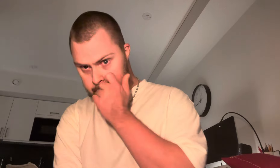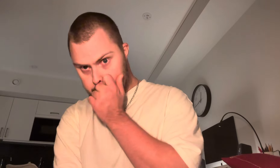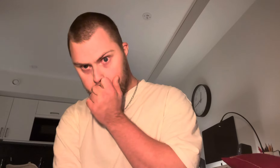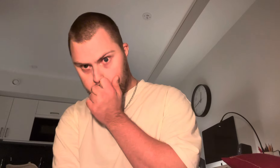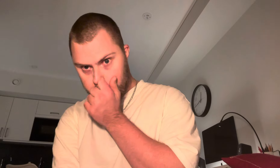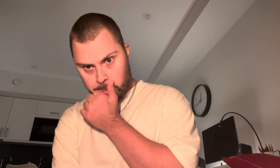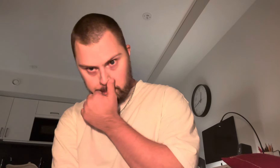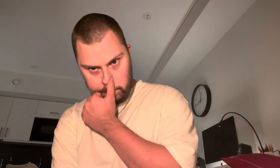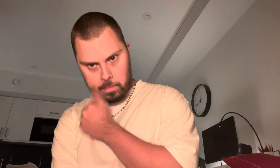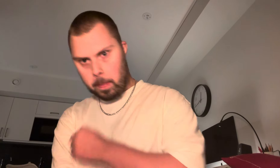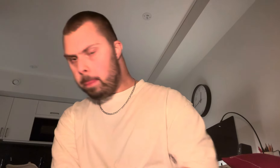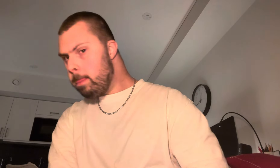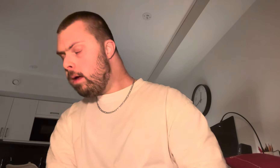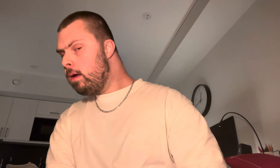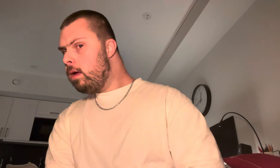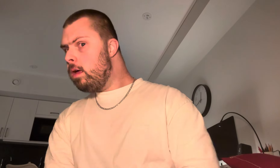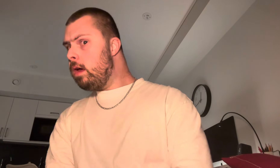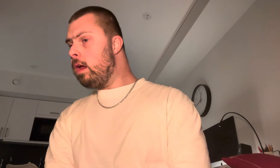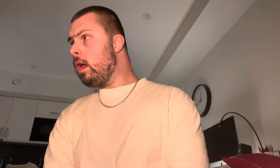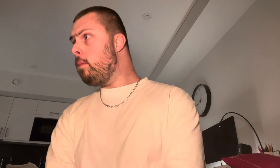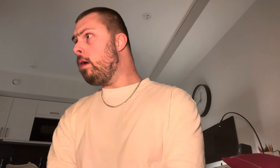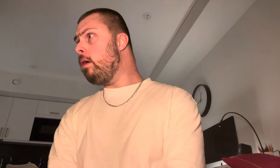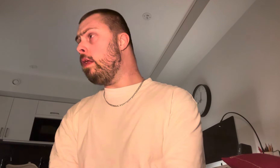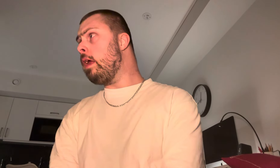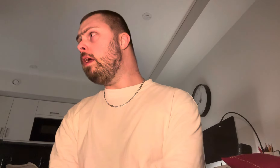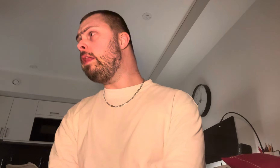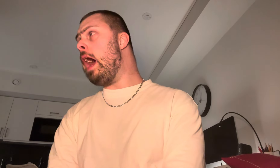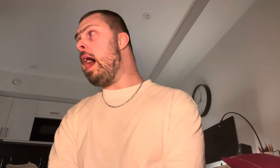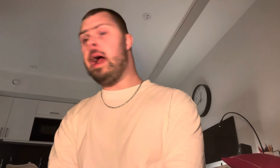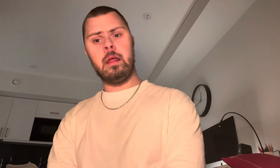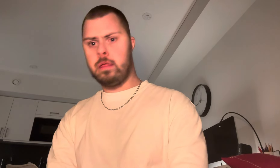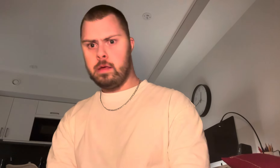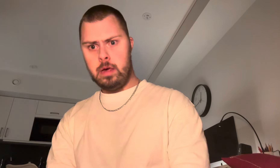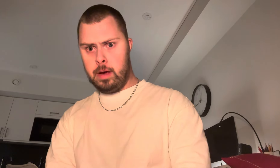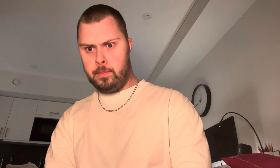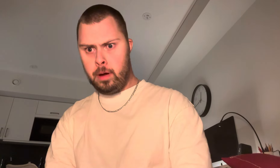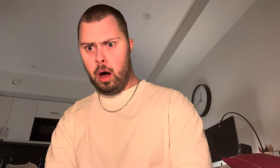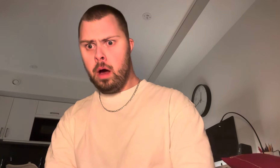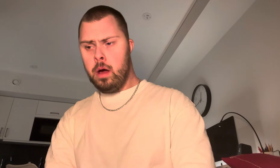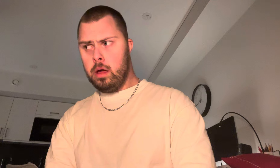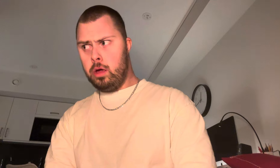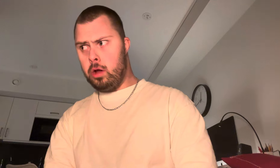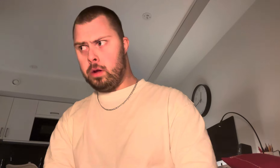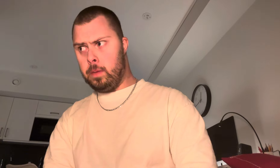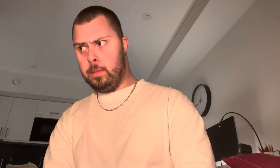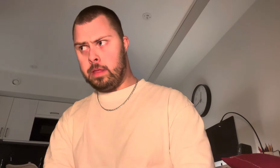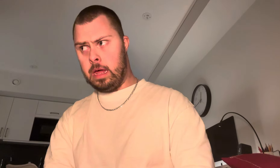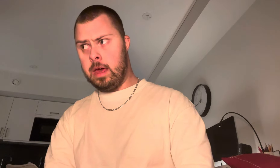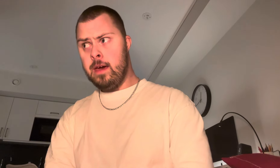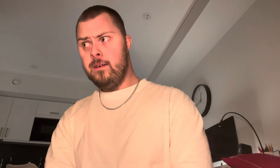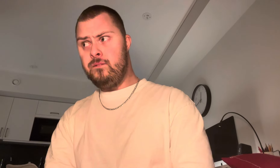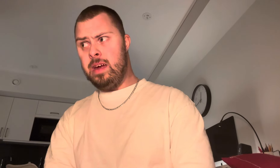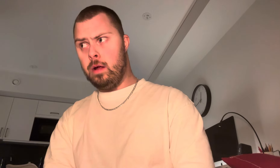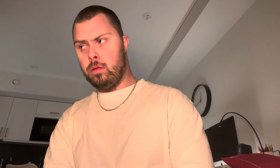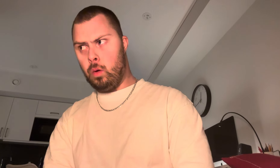det är inte alls bra Youtube-musikvideo och